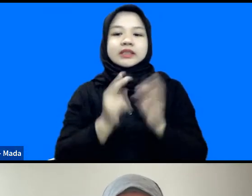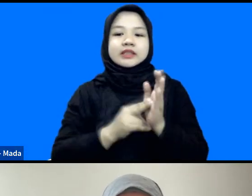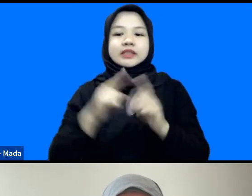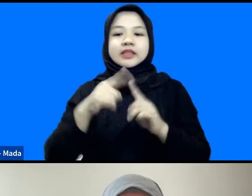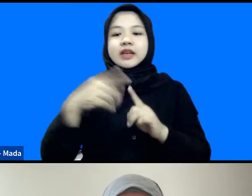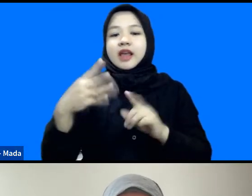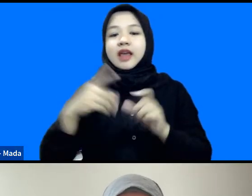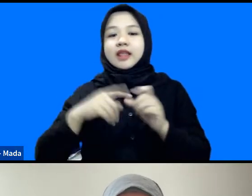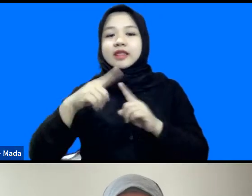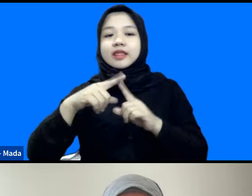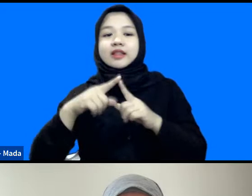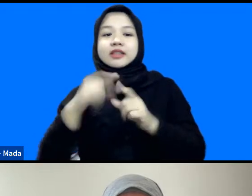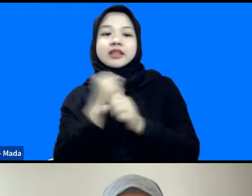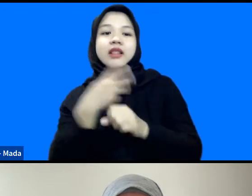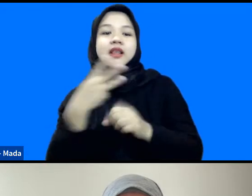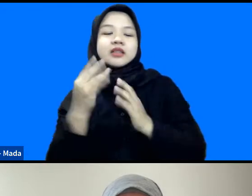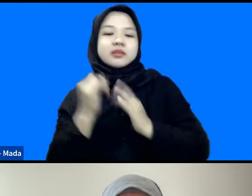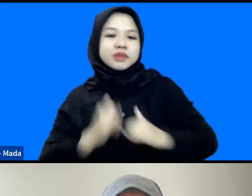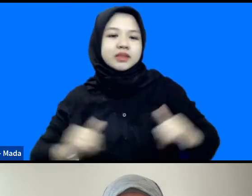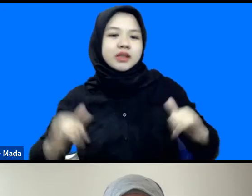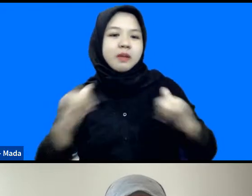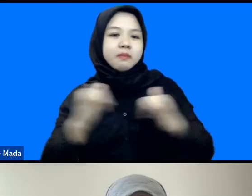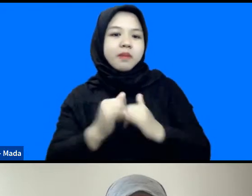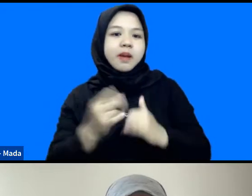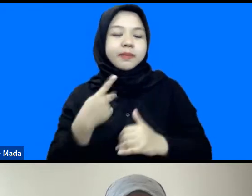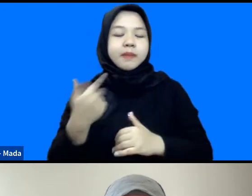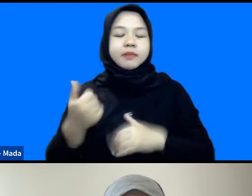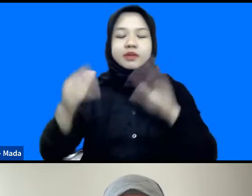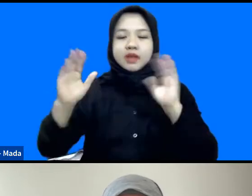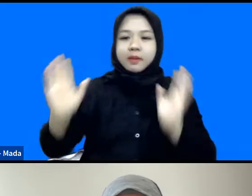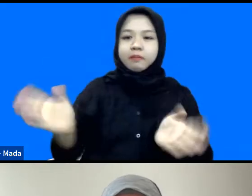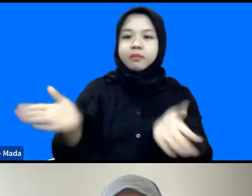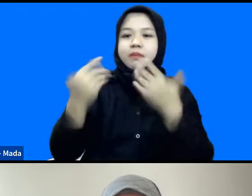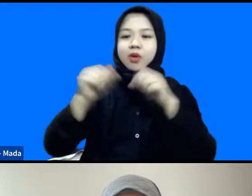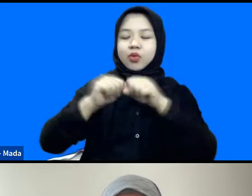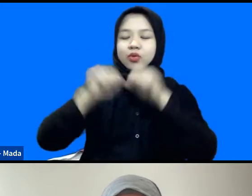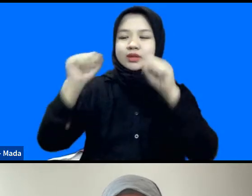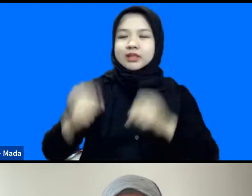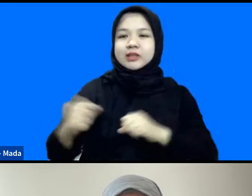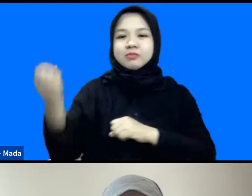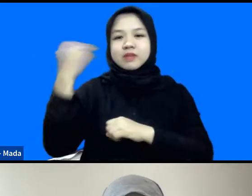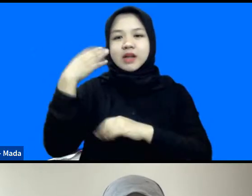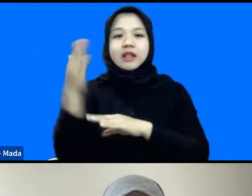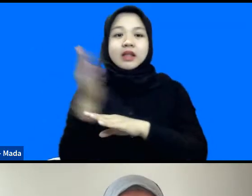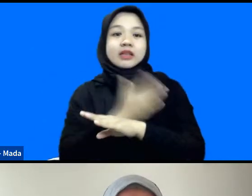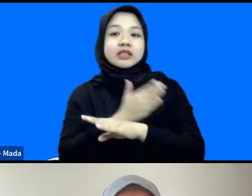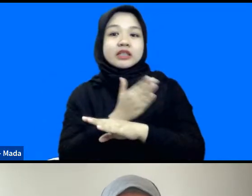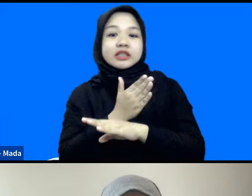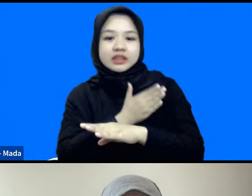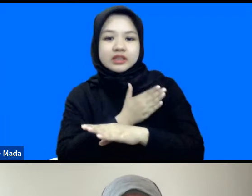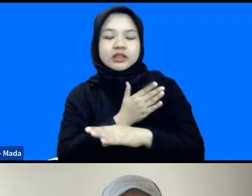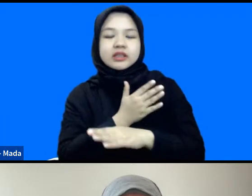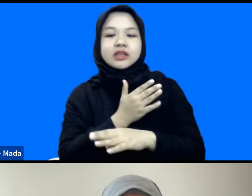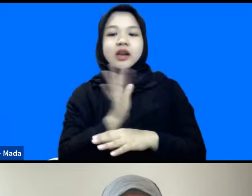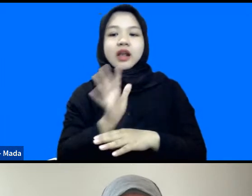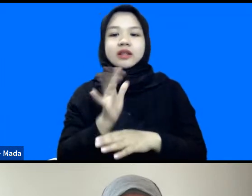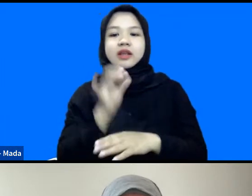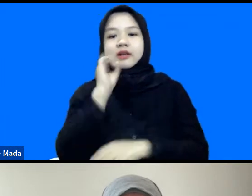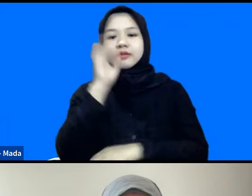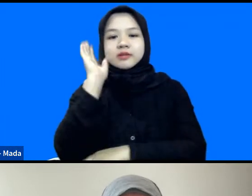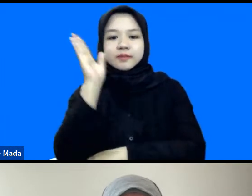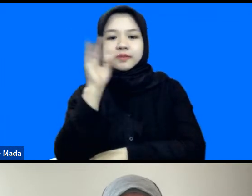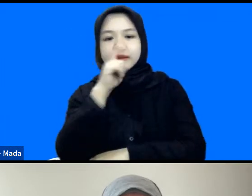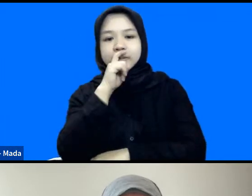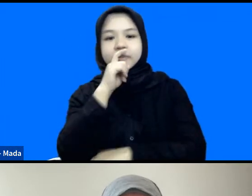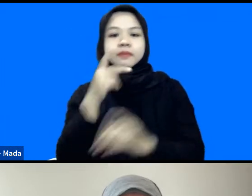bagaimana kemudian kita bisa membangun sebuah sistem peringatan dini salah satunya yang kemudian nanti akan disampaikan oleh